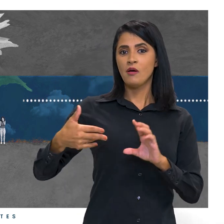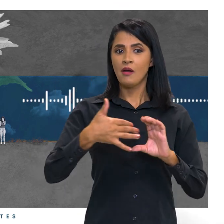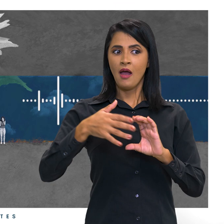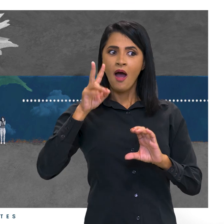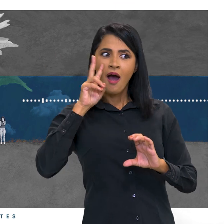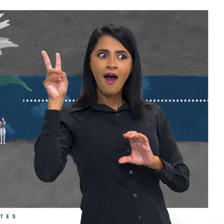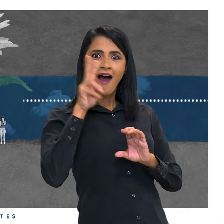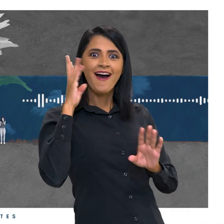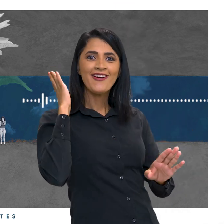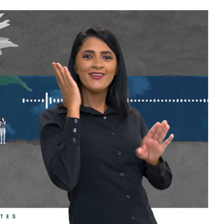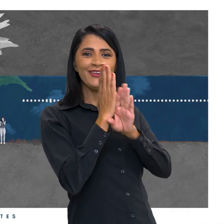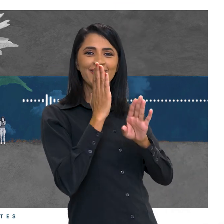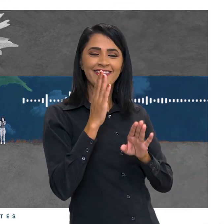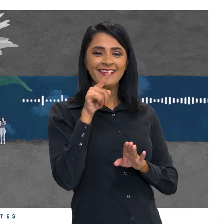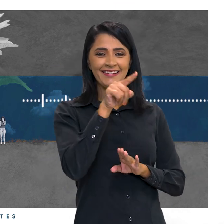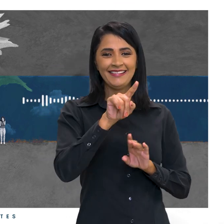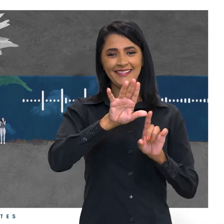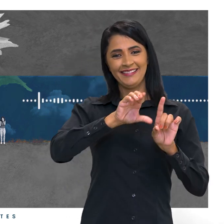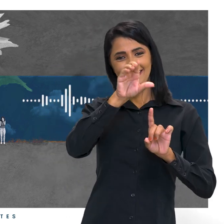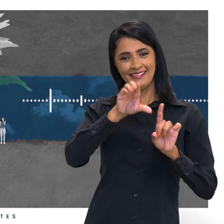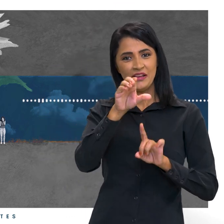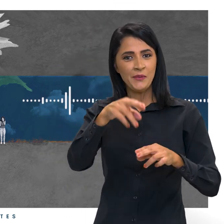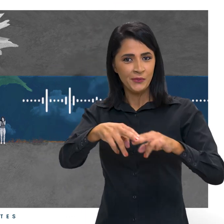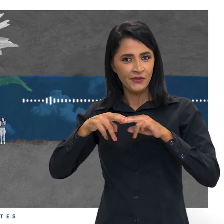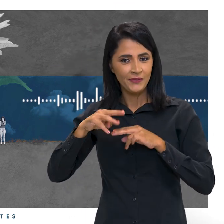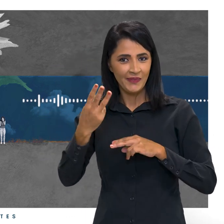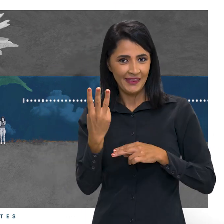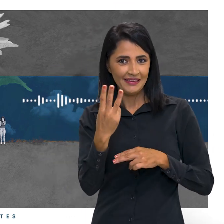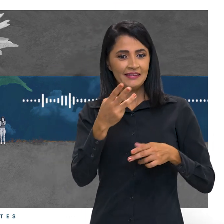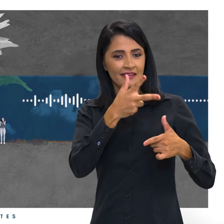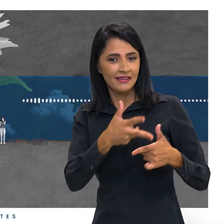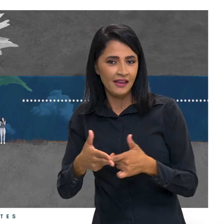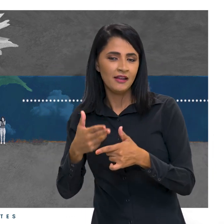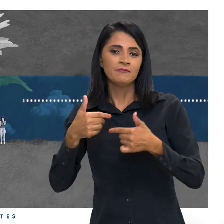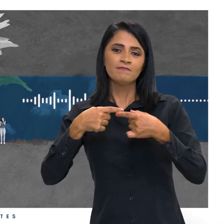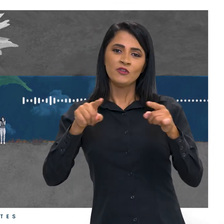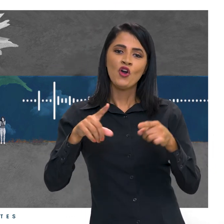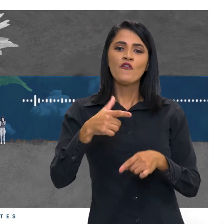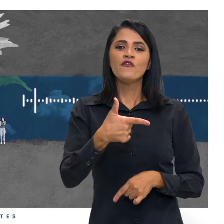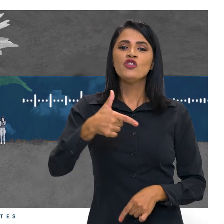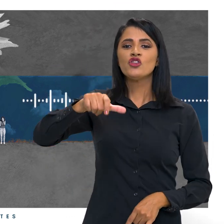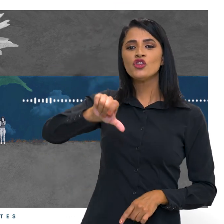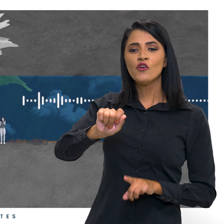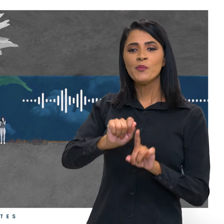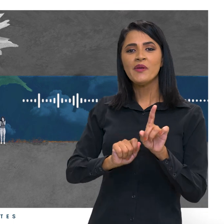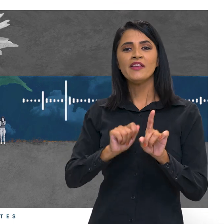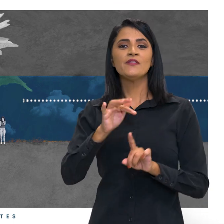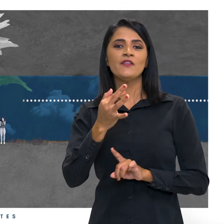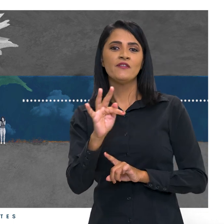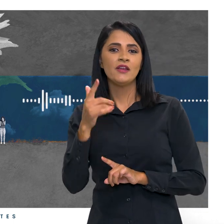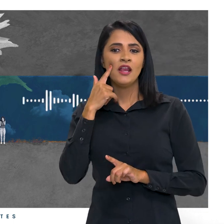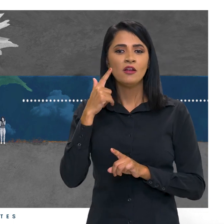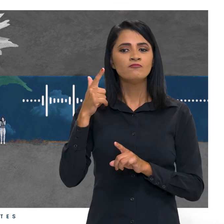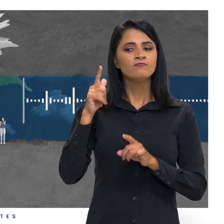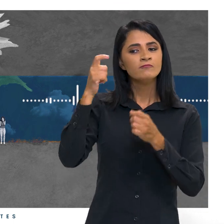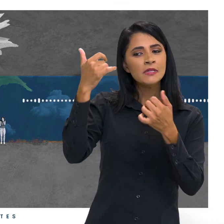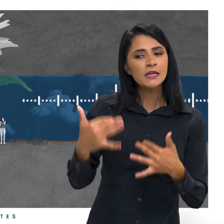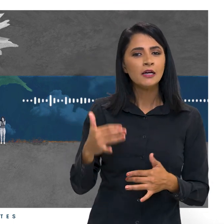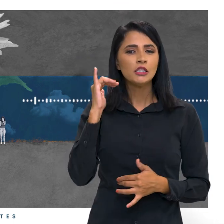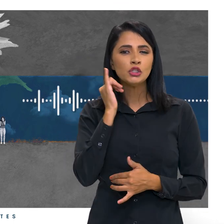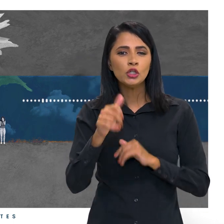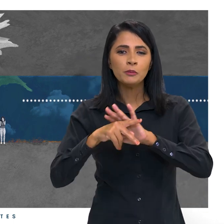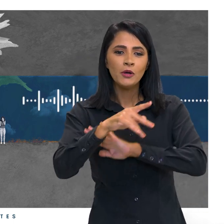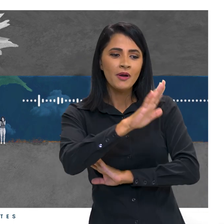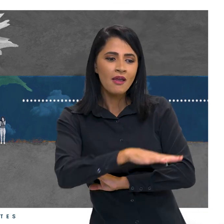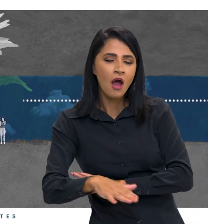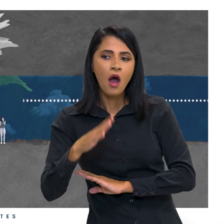calendário. Por isso, a terceira temporada estreou bem no dia 29 de fevereiro, contando a jornada de crianças que se descobriram